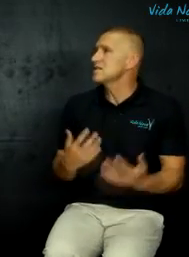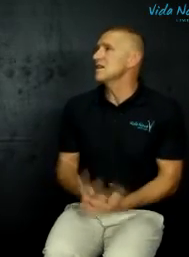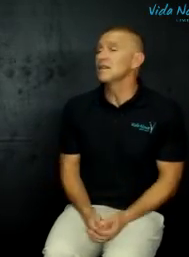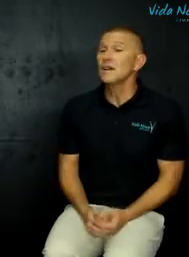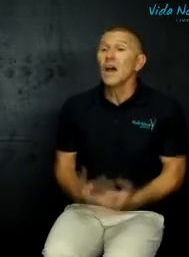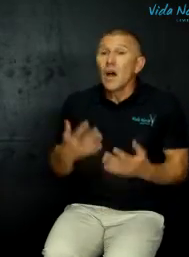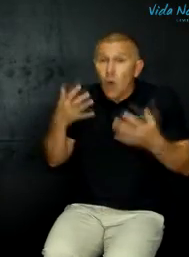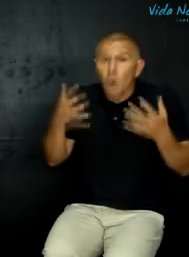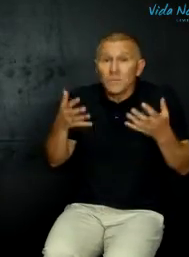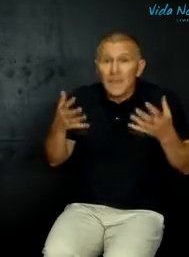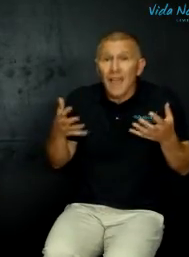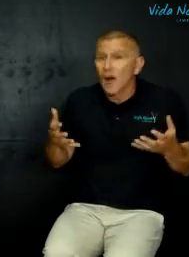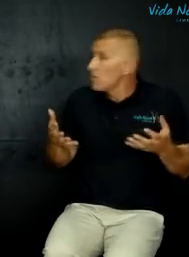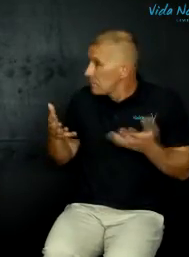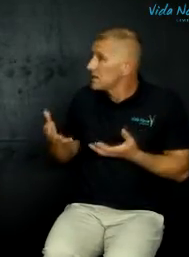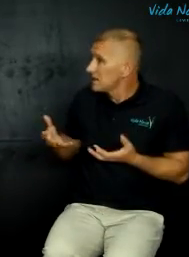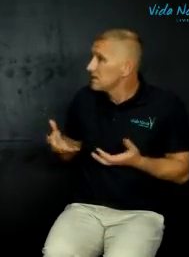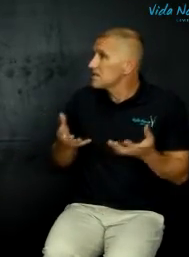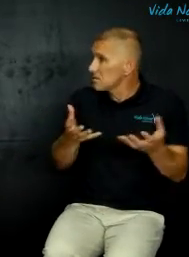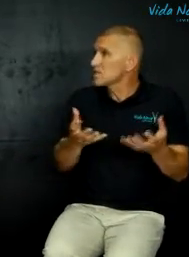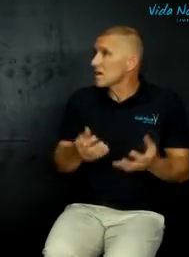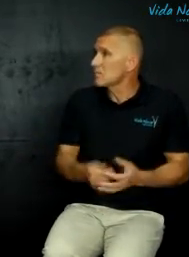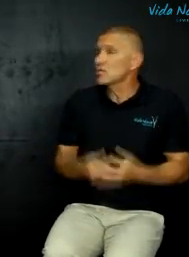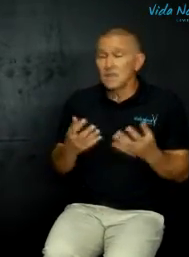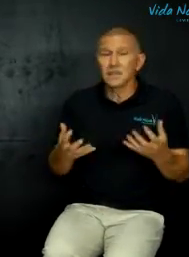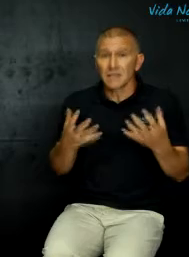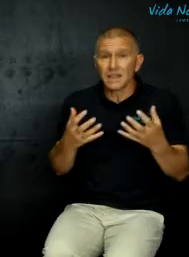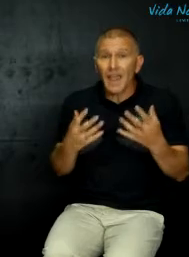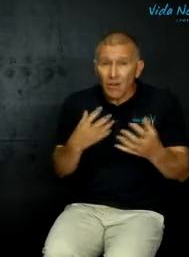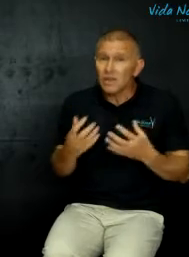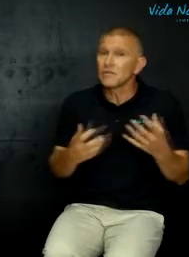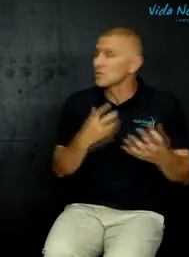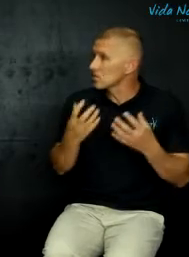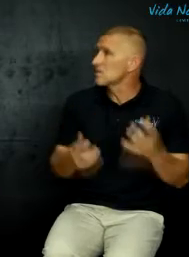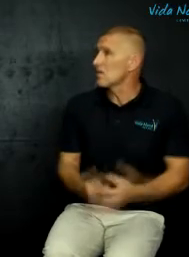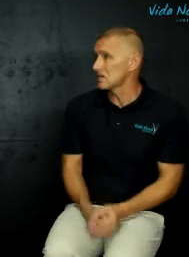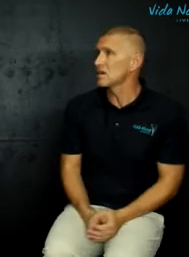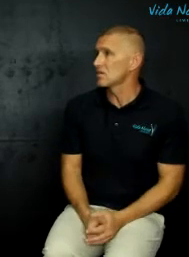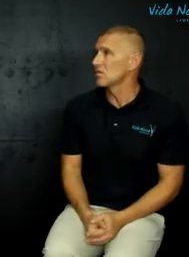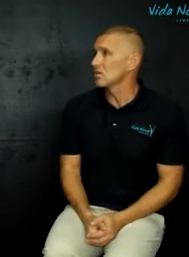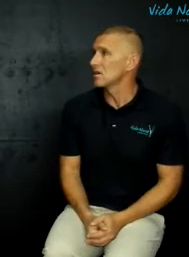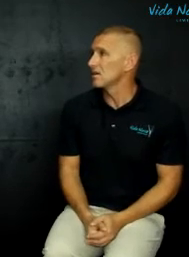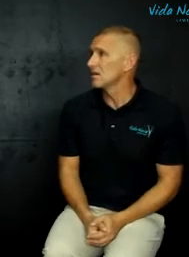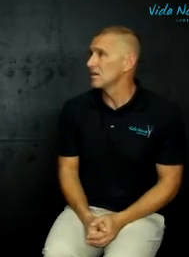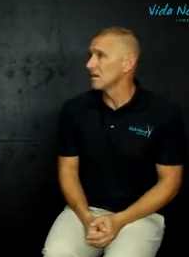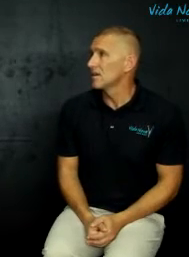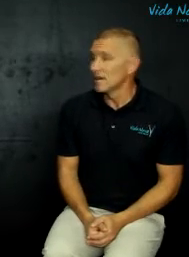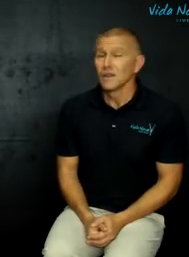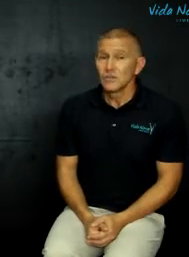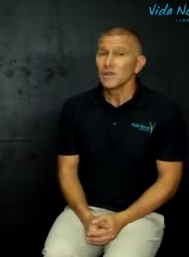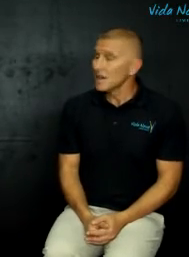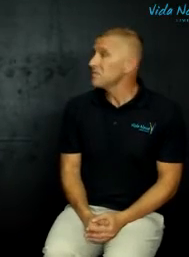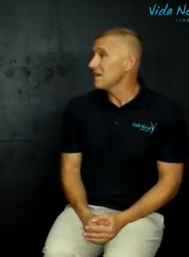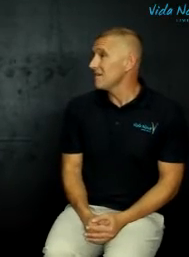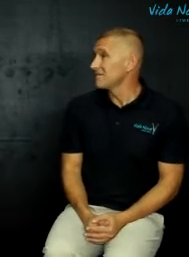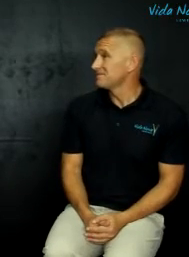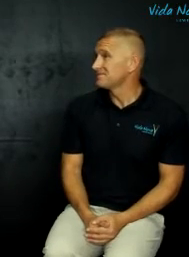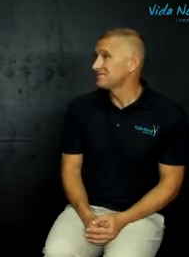klompfacette om te help met die discipleskap proces dat elkeen van ons daarin kan groen so neem deel neem